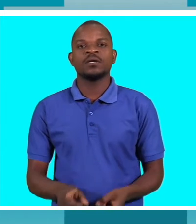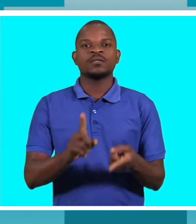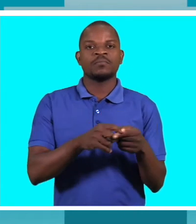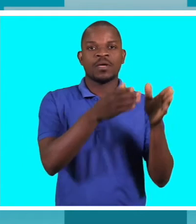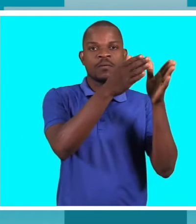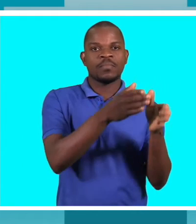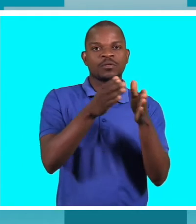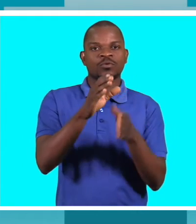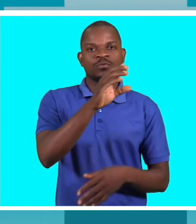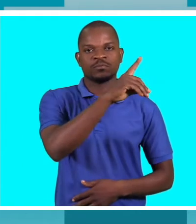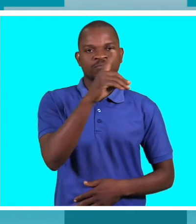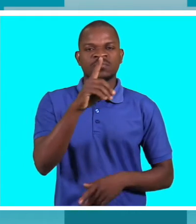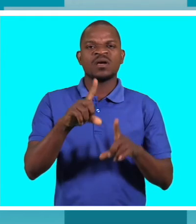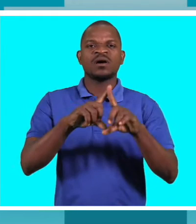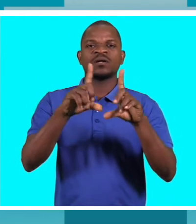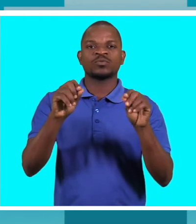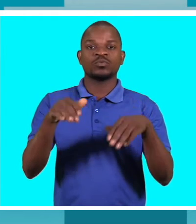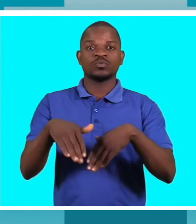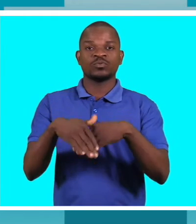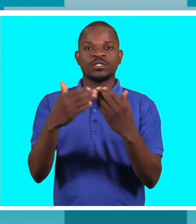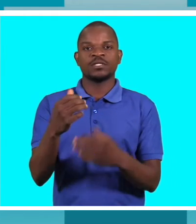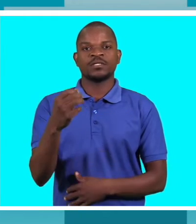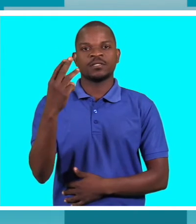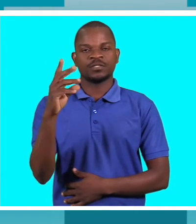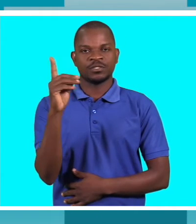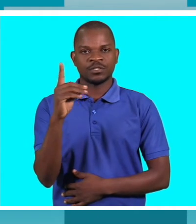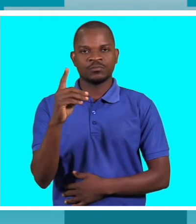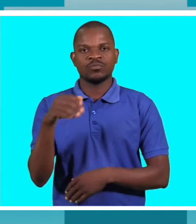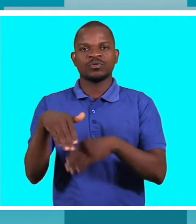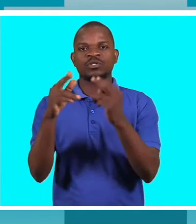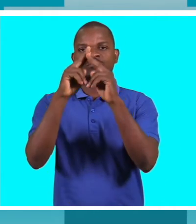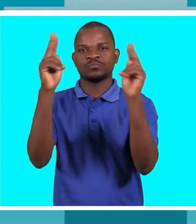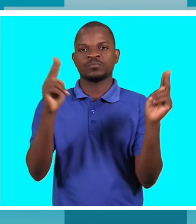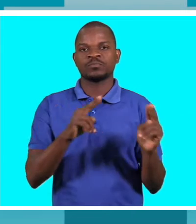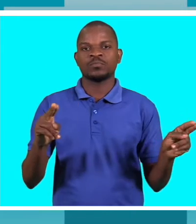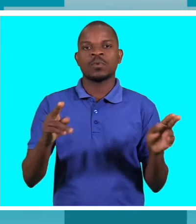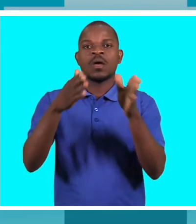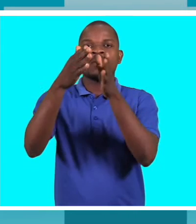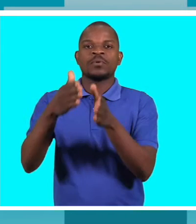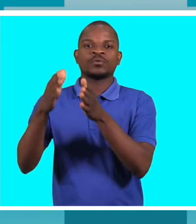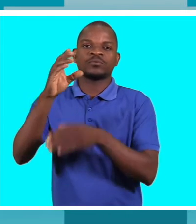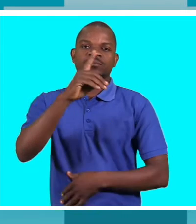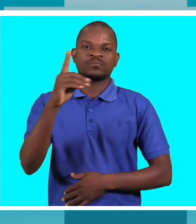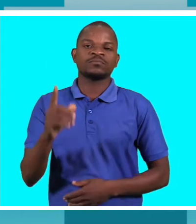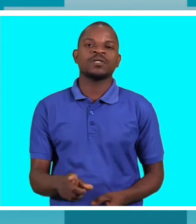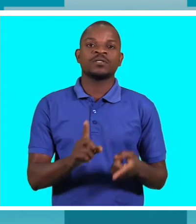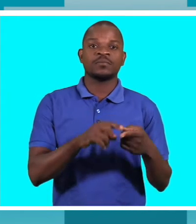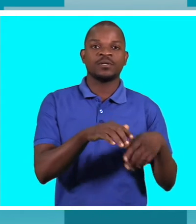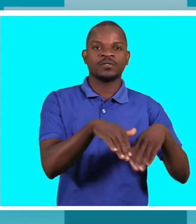com deficiência, alusivo à data, neste caso, dia 3 de dezembro, é o Dia Internacional da Pessoa com Deficiência, e também o dia 1 de dezembro, o Dia